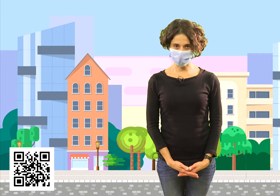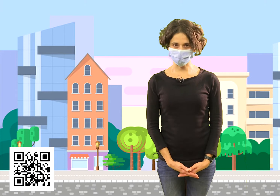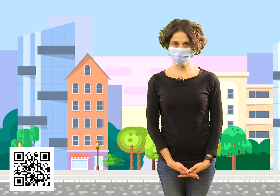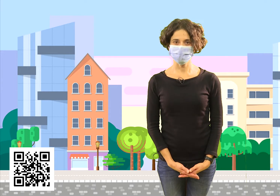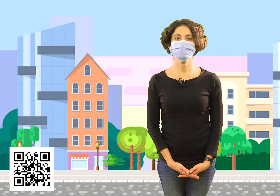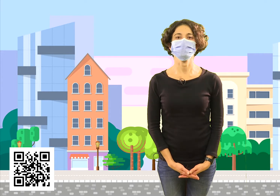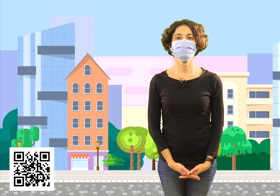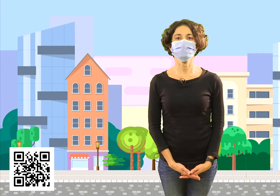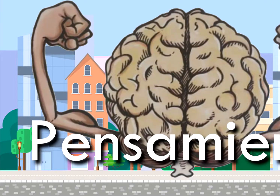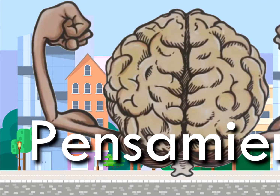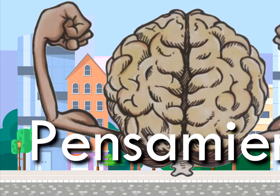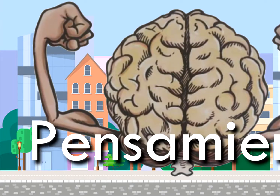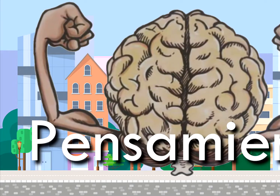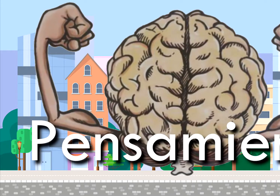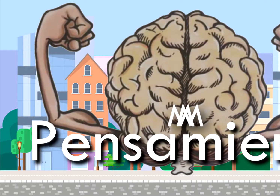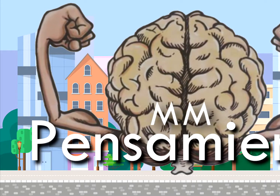pensamiento.